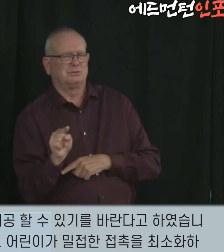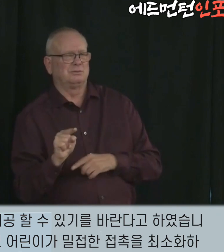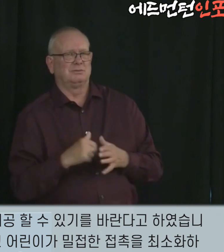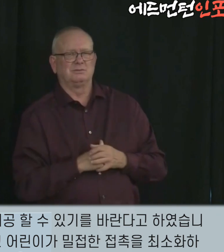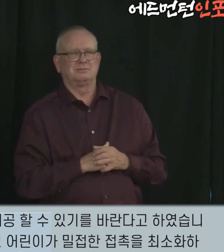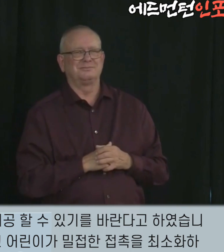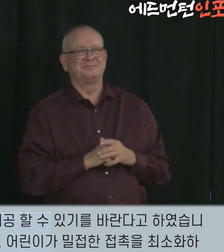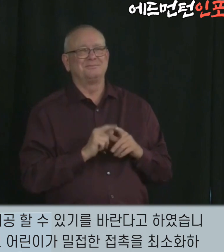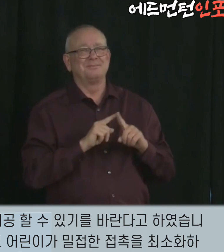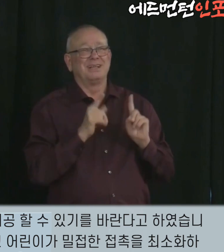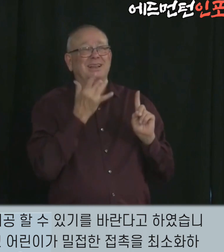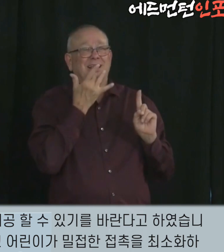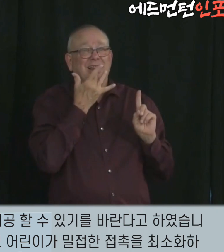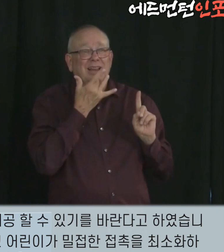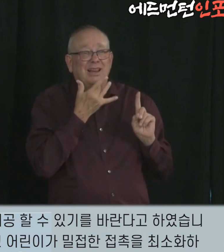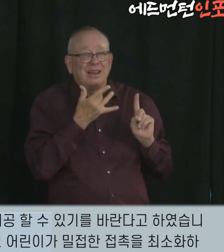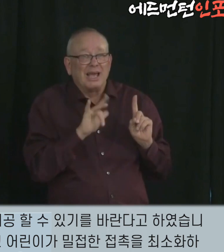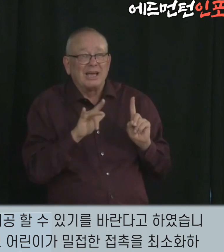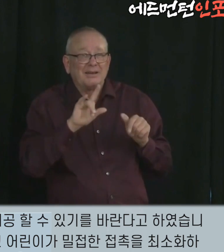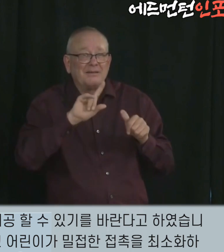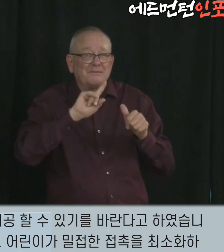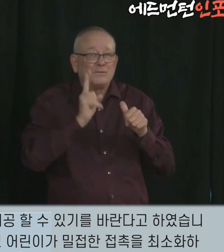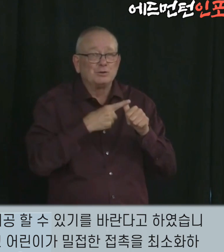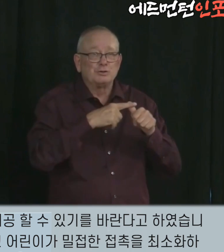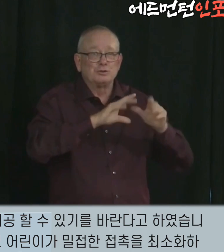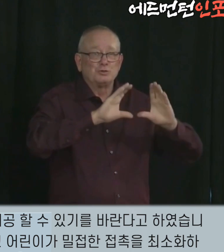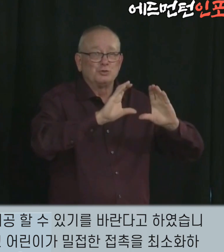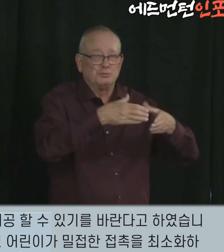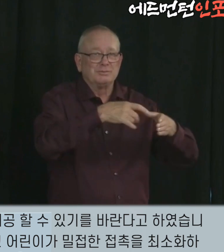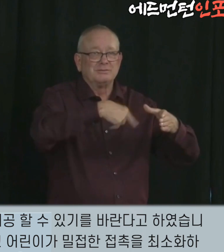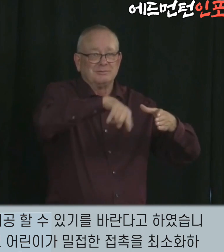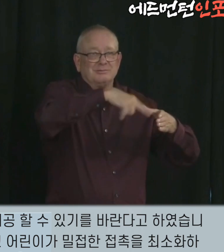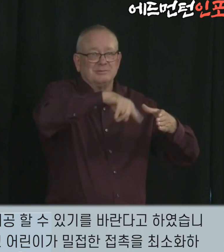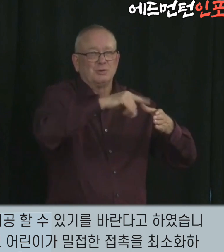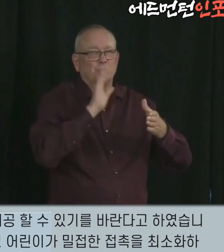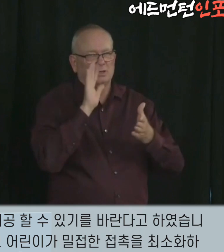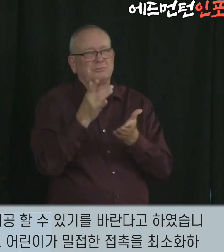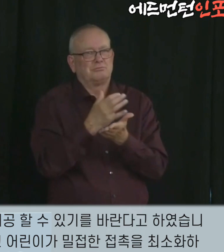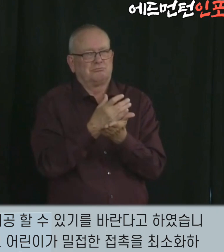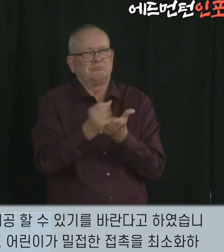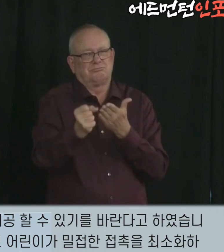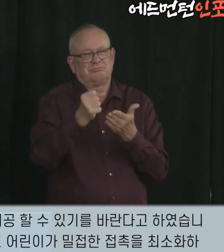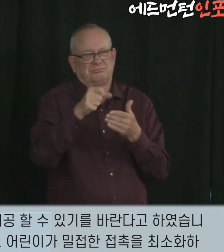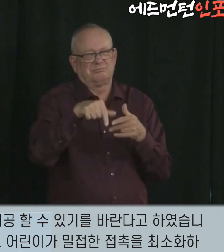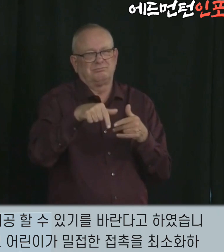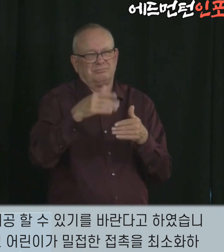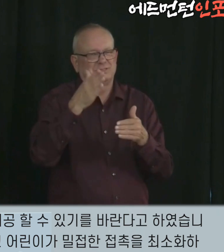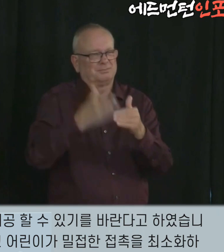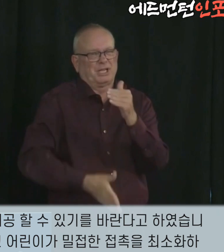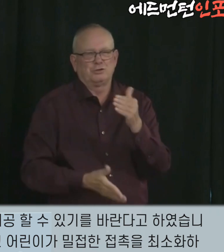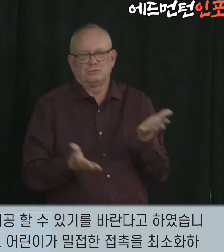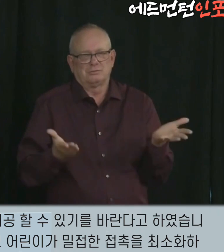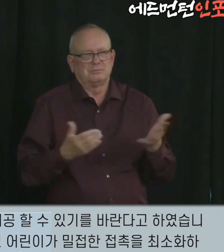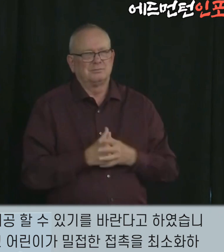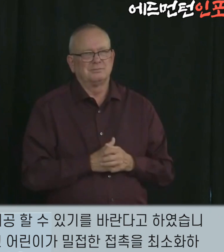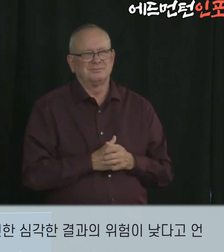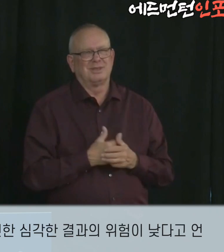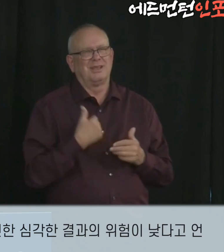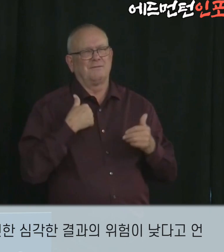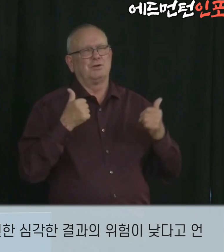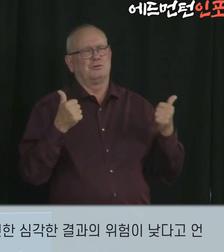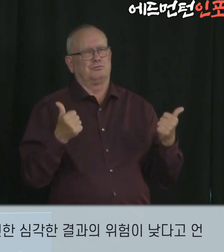흰쇼 박사는 성인에게 예방접종을 하고 어린이가 밀접한 접촉을 최소화하며 야외활동에 참여하도록 권장했습니다.